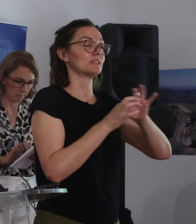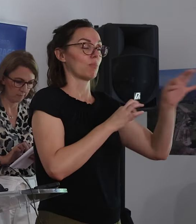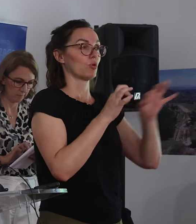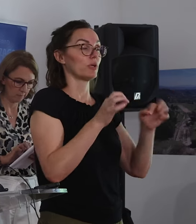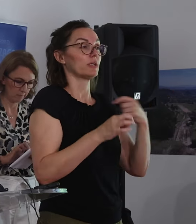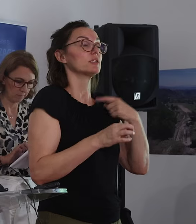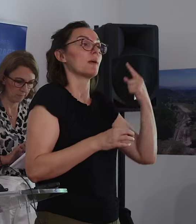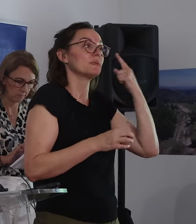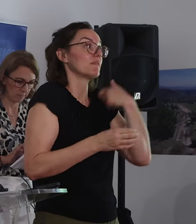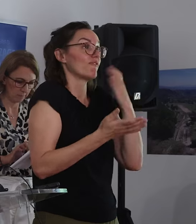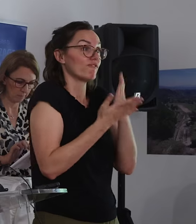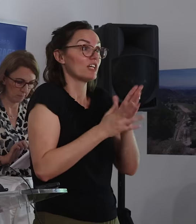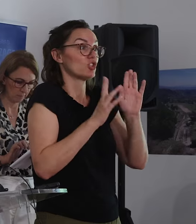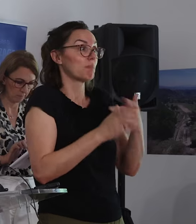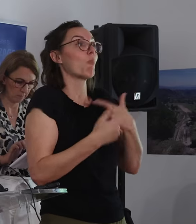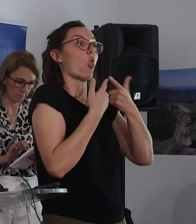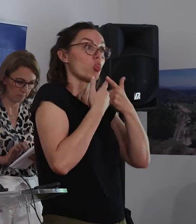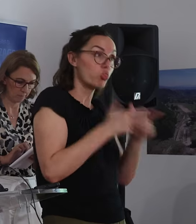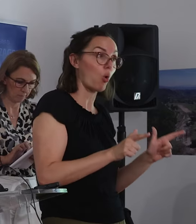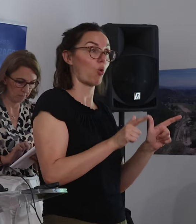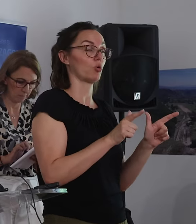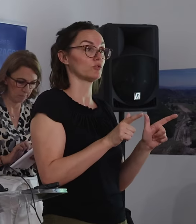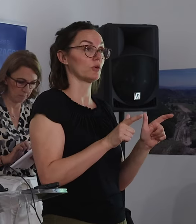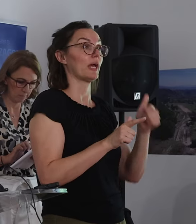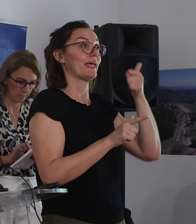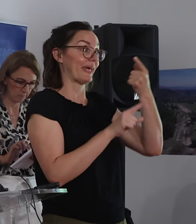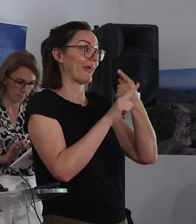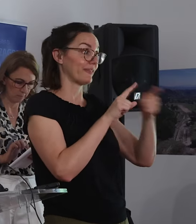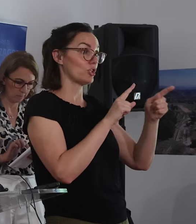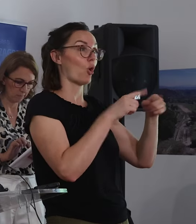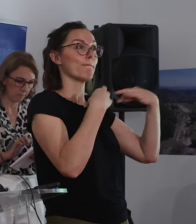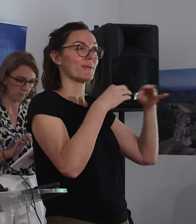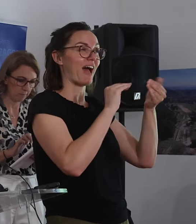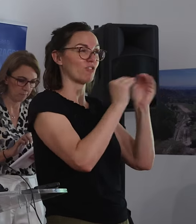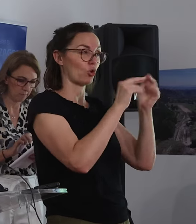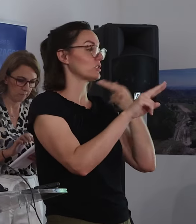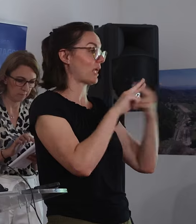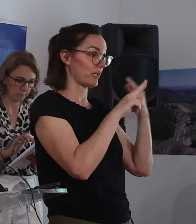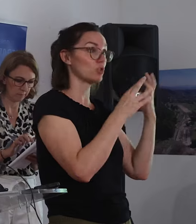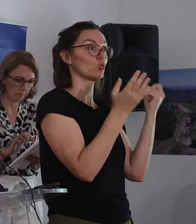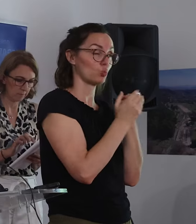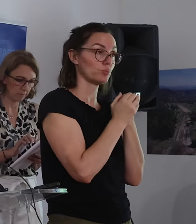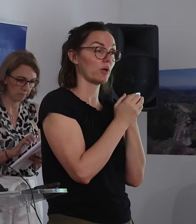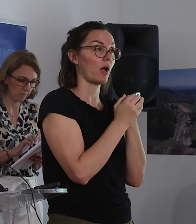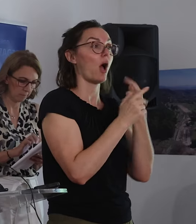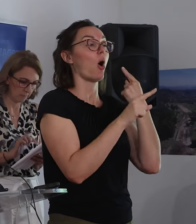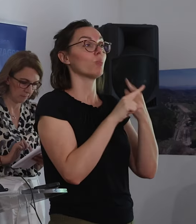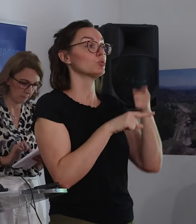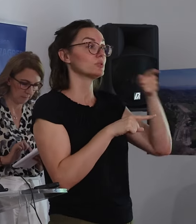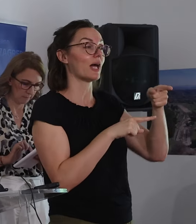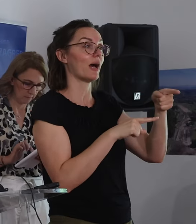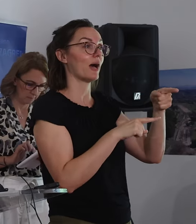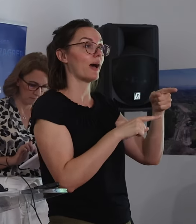da smatram, s obzirom da već postoji lokacijska dozvola, s obzirom da je dio imojnsko pravnih već dobar dio rješen, a s obzirom da je taj most,